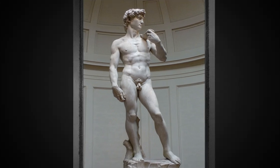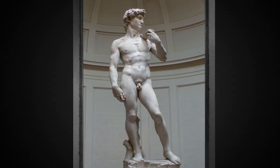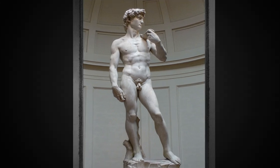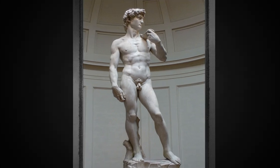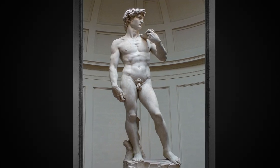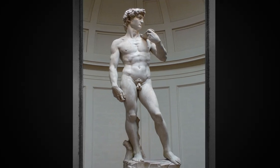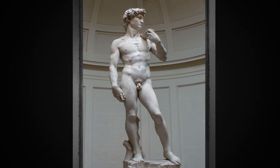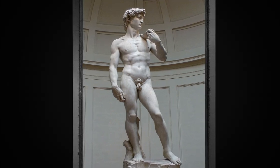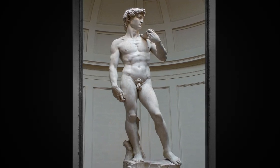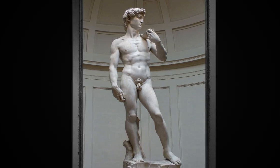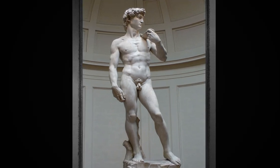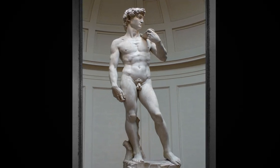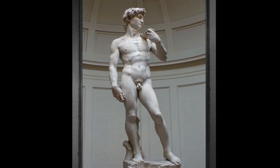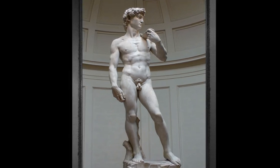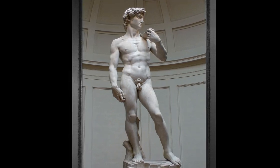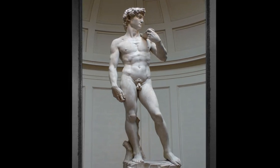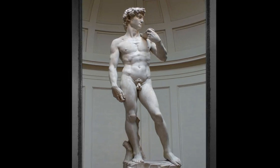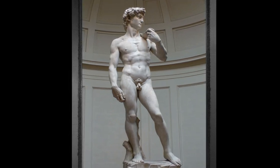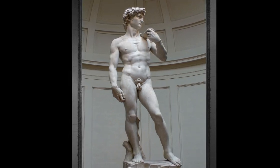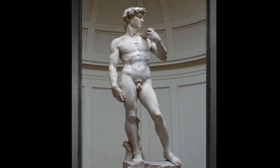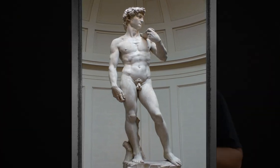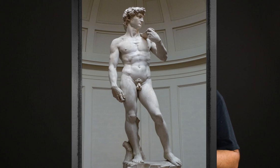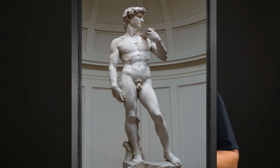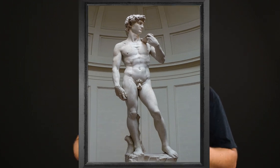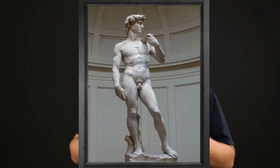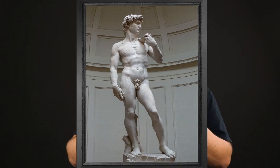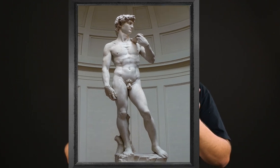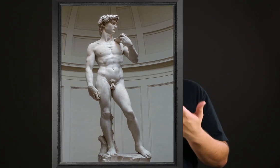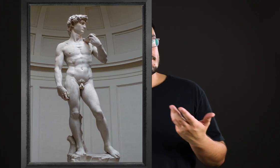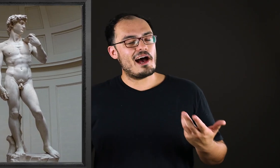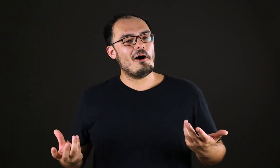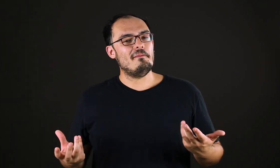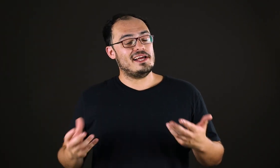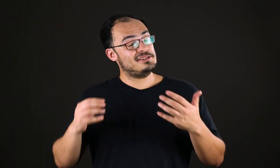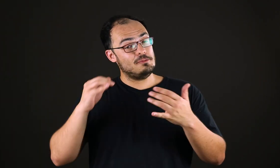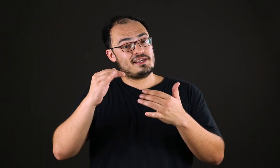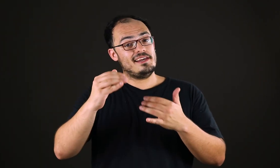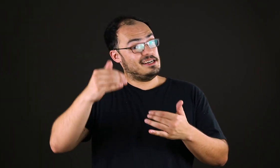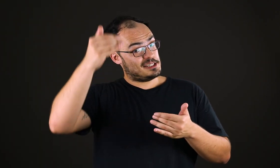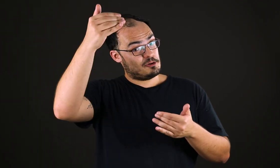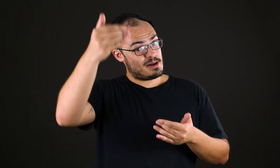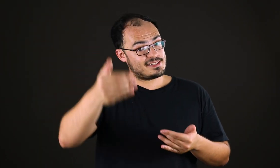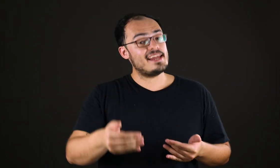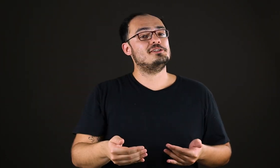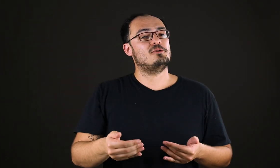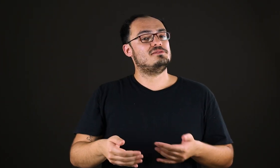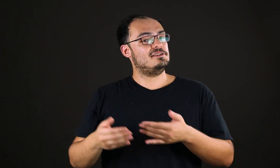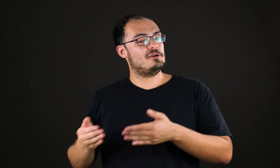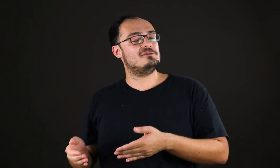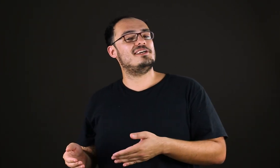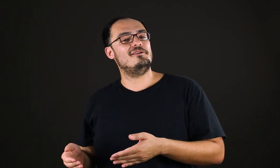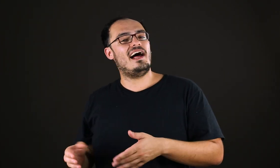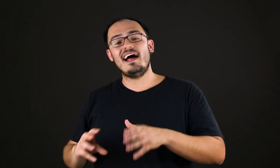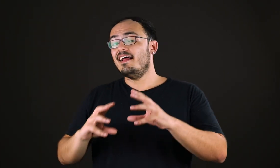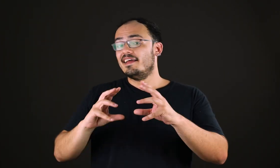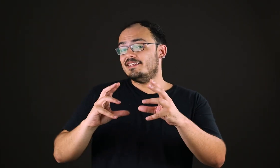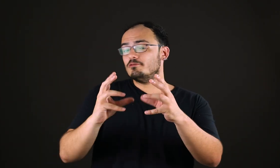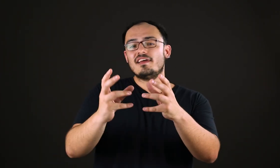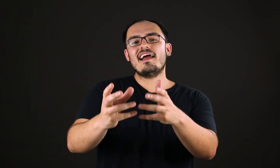confundir a pintura do cachimbo com o cachimbo. Mas, quando você vê a obra do Michelangelo numa tela de computador ou de celular, não tem